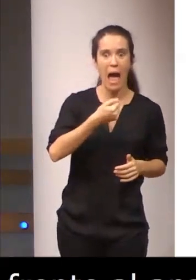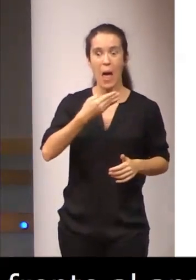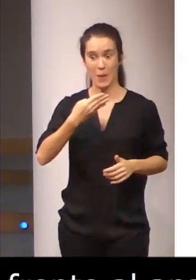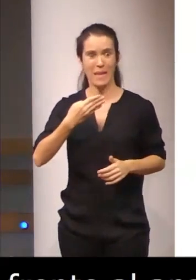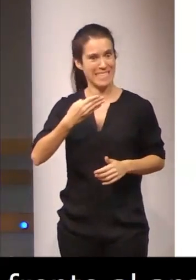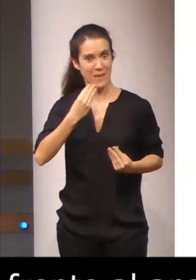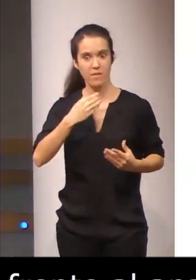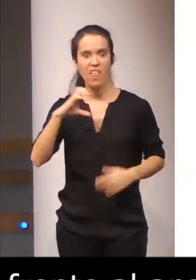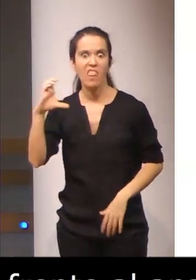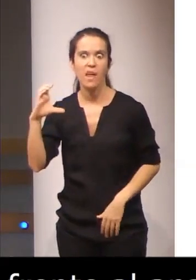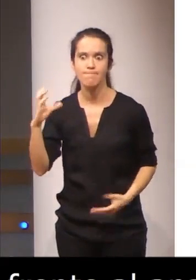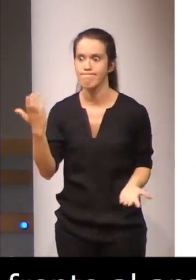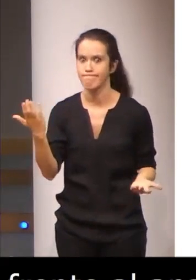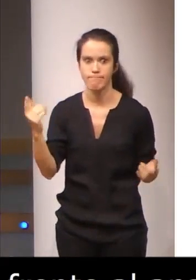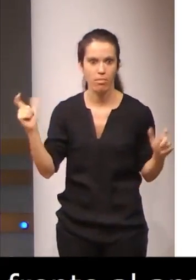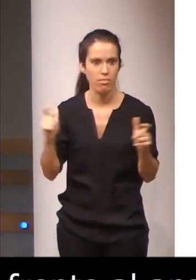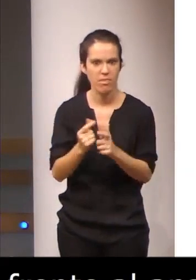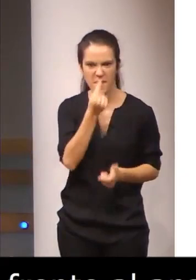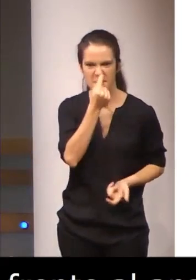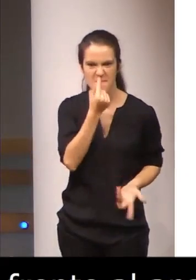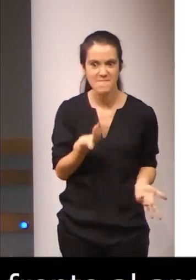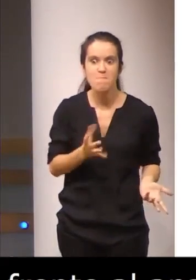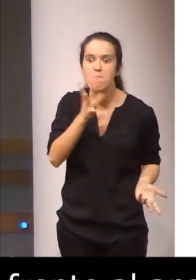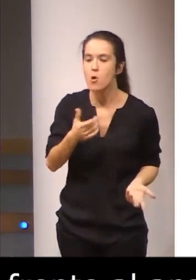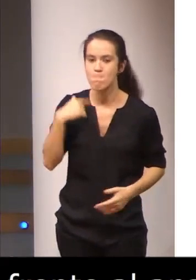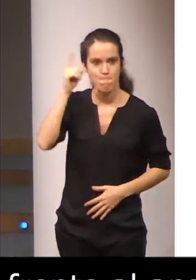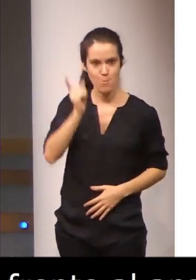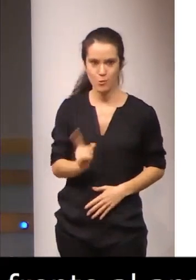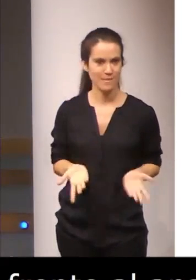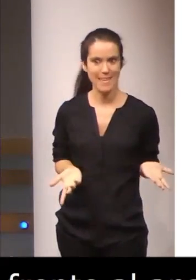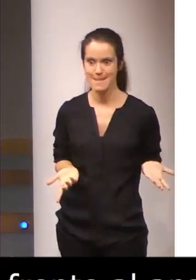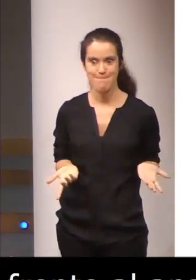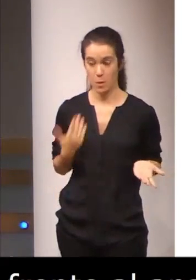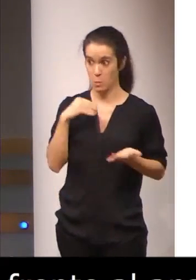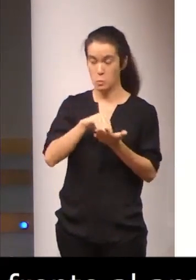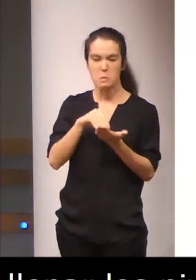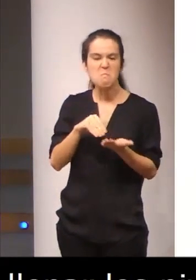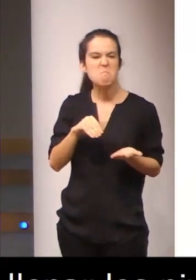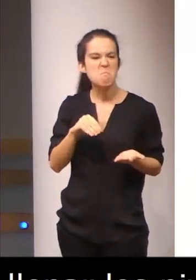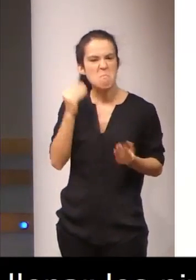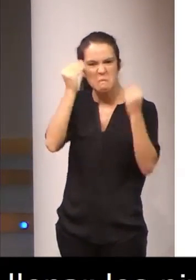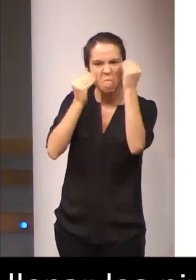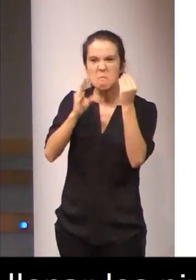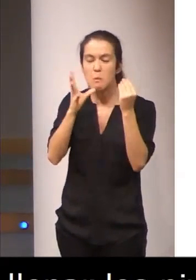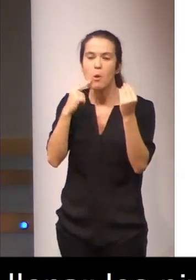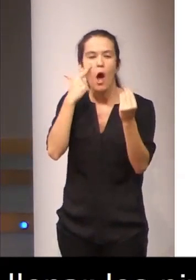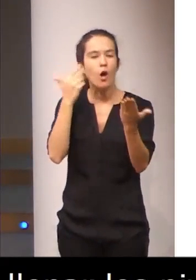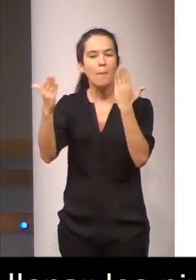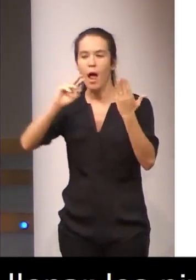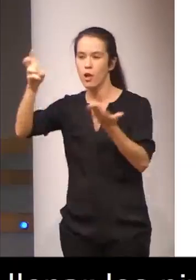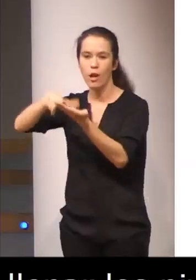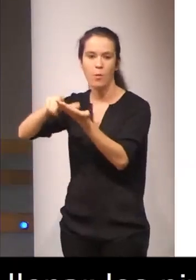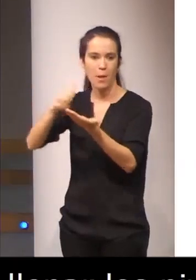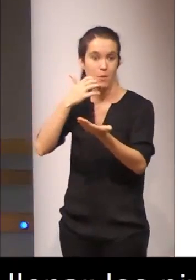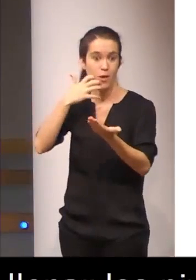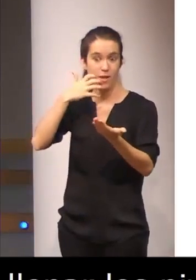C y desconocemos cuál es la causa. Puedo hacer un paralelismo con lo que sucede en otras lenguas, como en